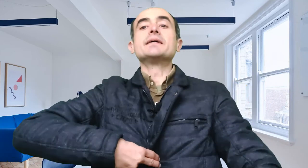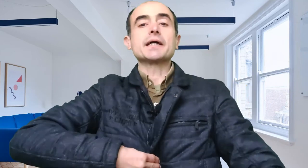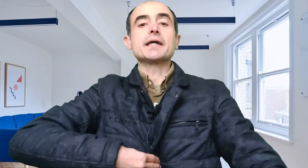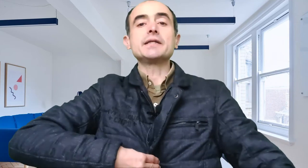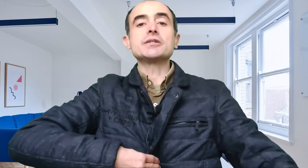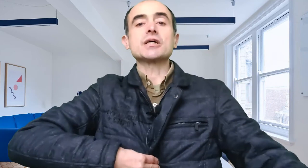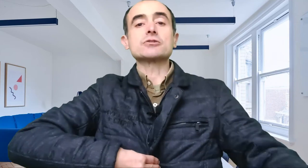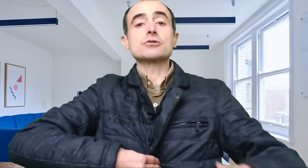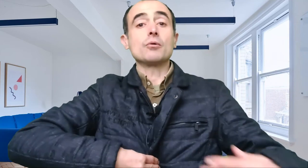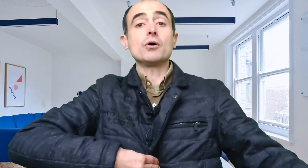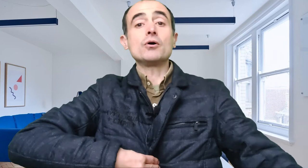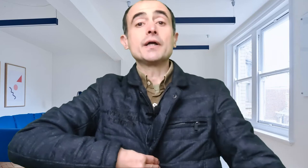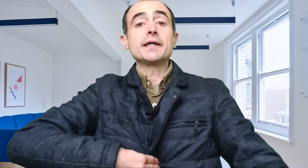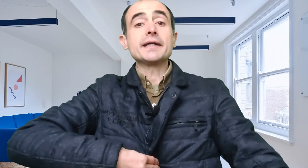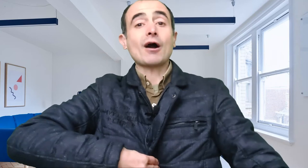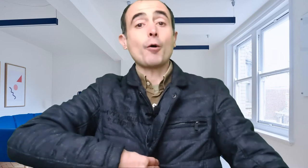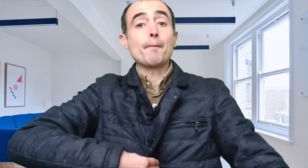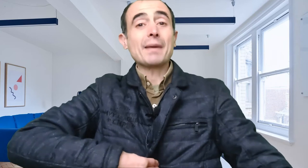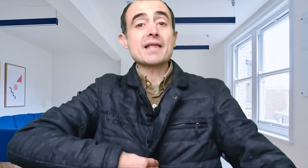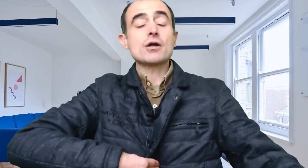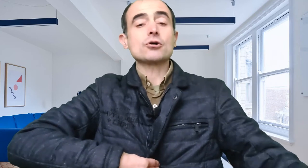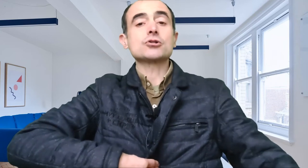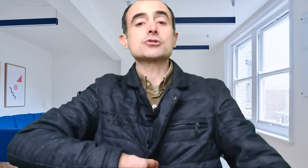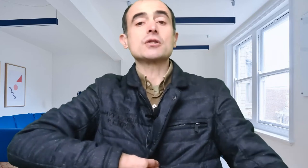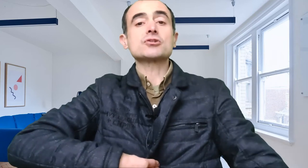que hinchas globo y acompáñalo con los dedos